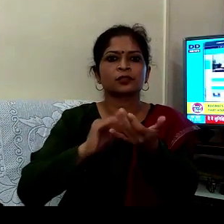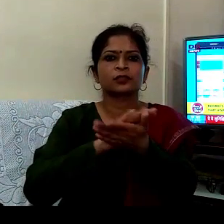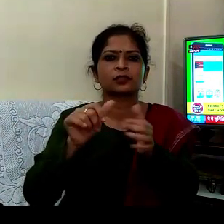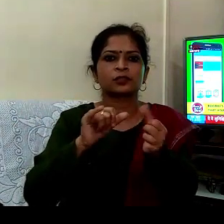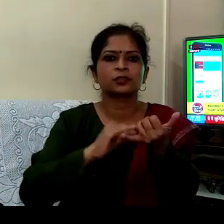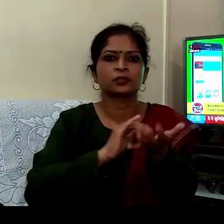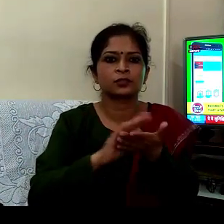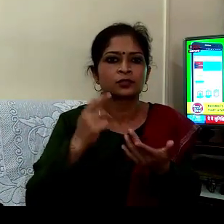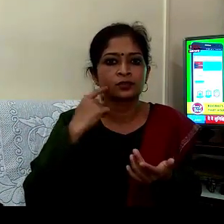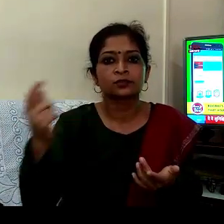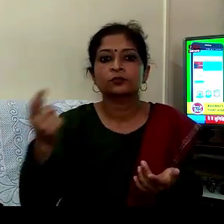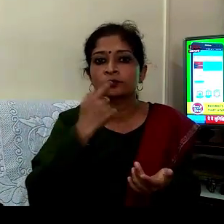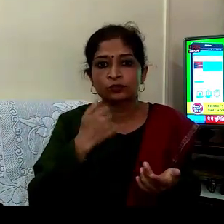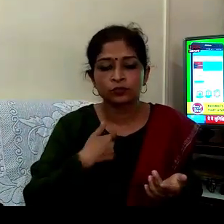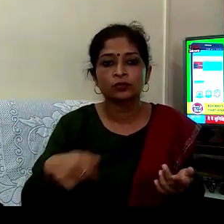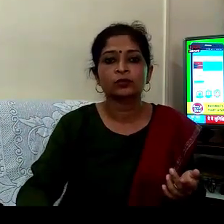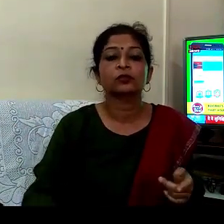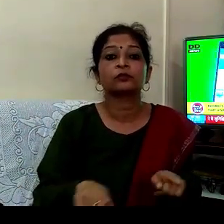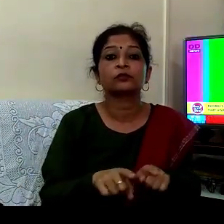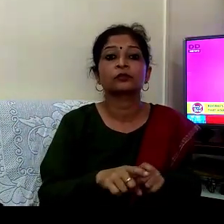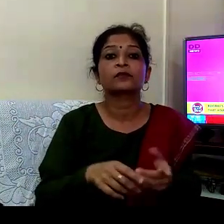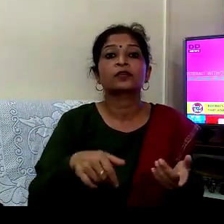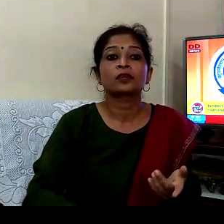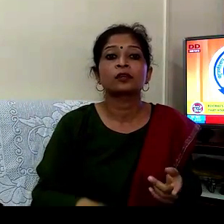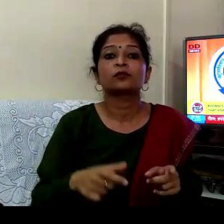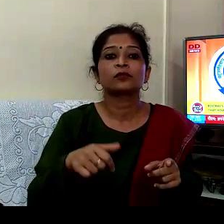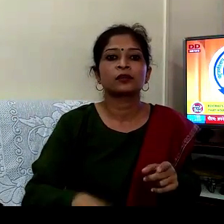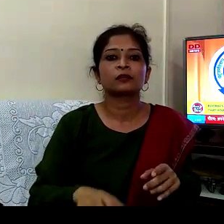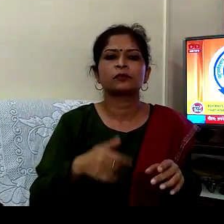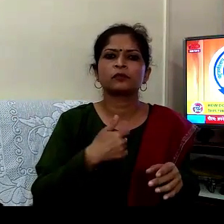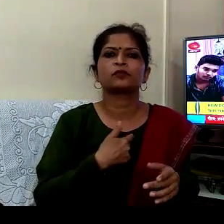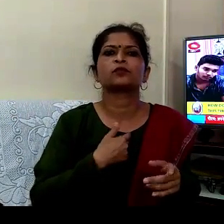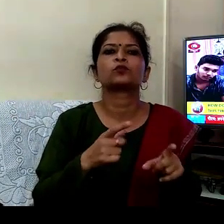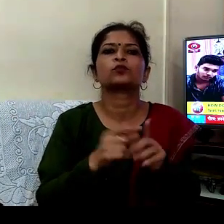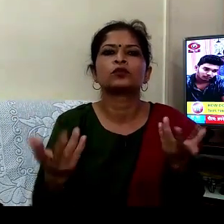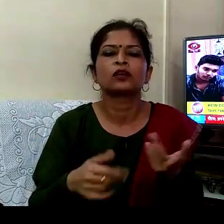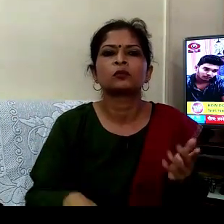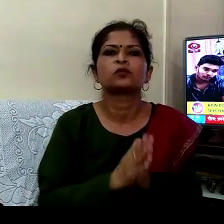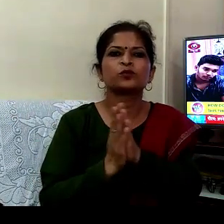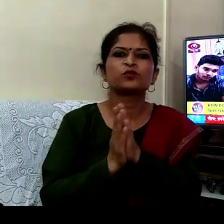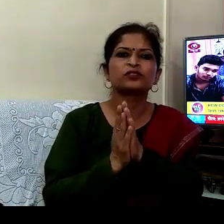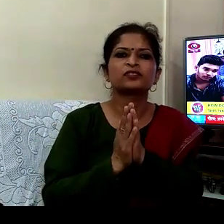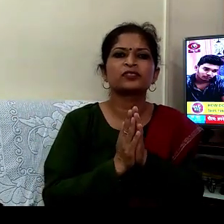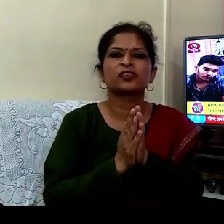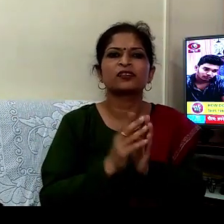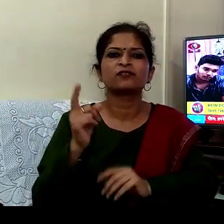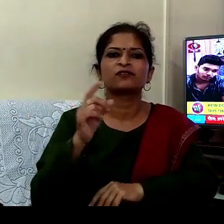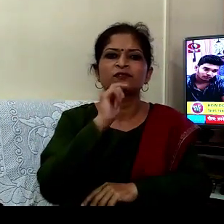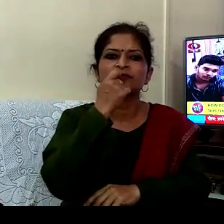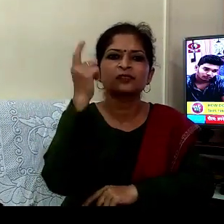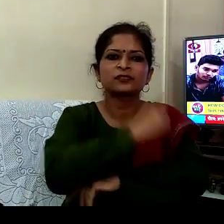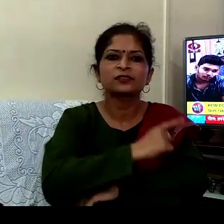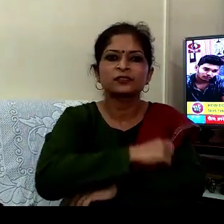اپنی پھٹیش کے لیے کیا کرتا ہوں ان پریشتیتیوں میں نوبراتری کا اوپاس کیسے رکھتا ہوں میں آپ کو